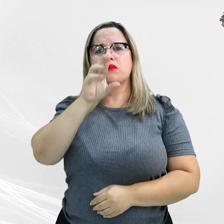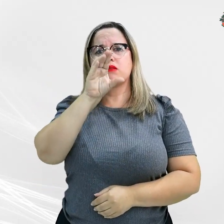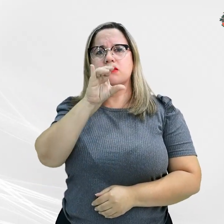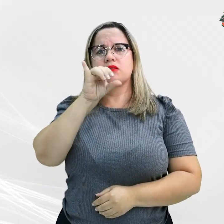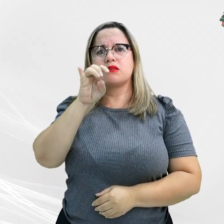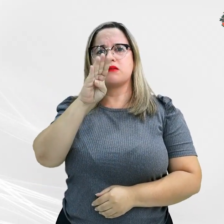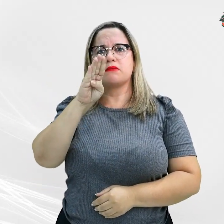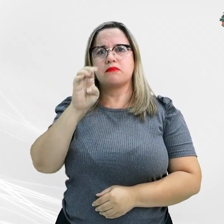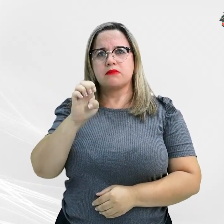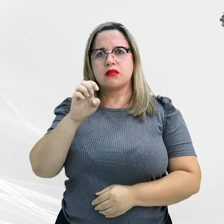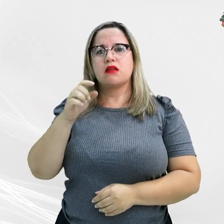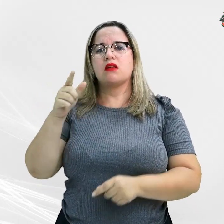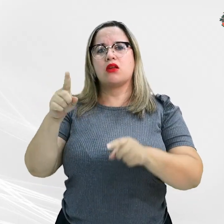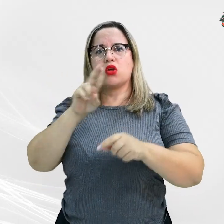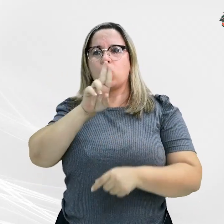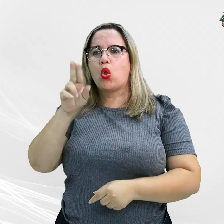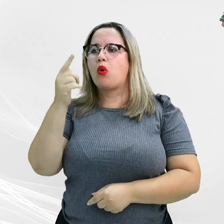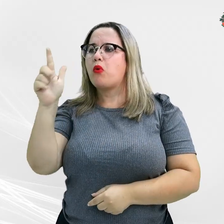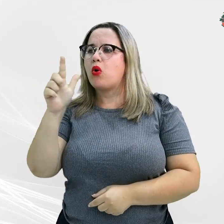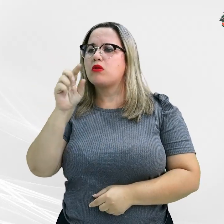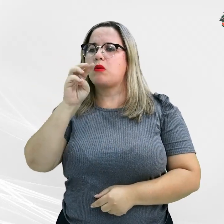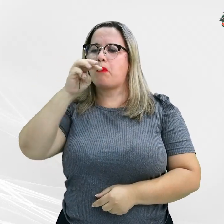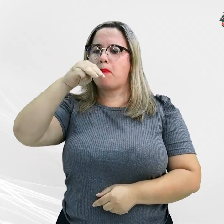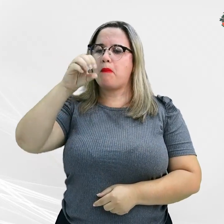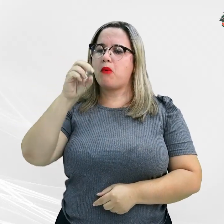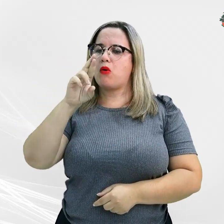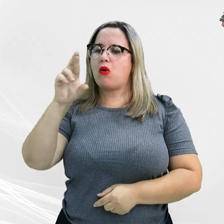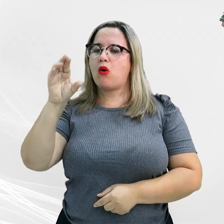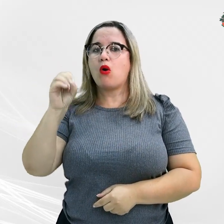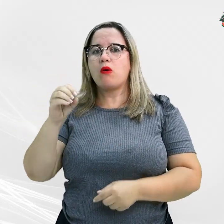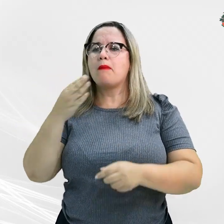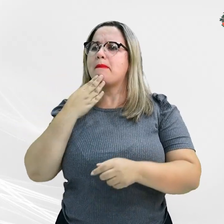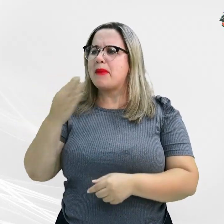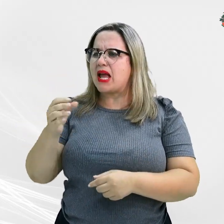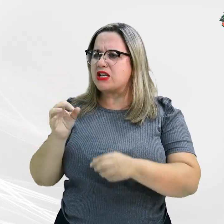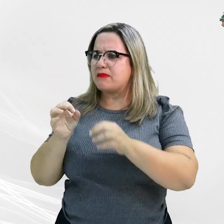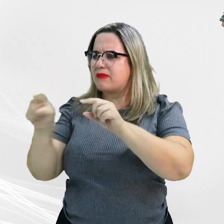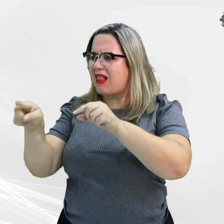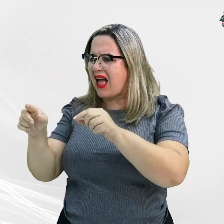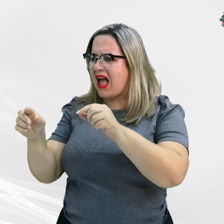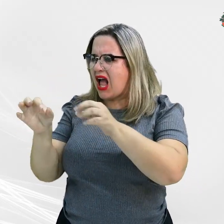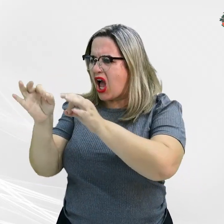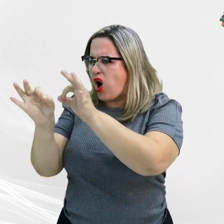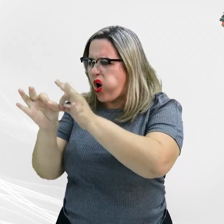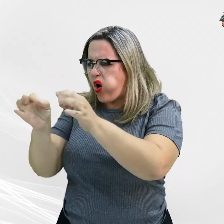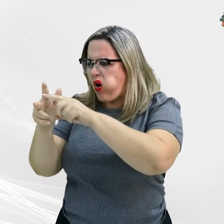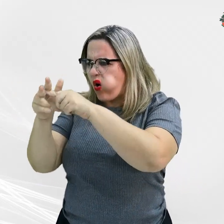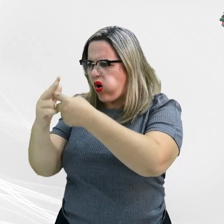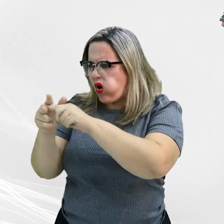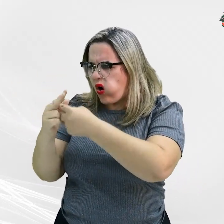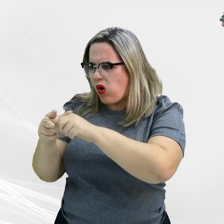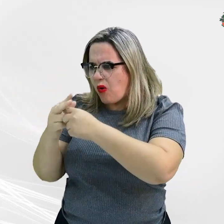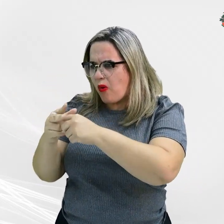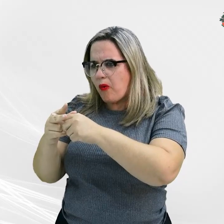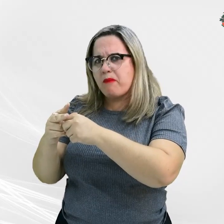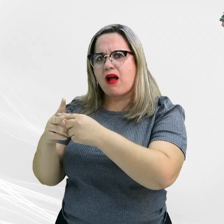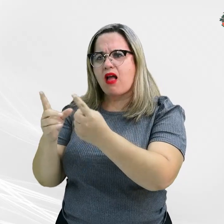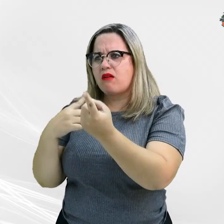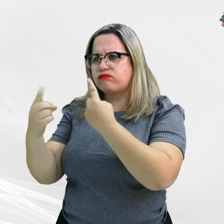Concessionária, requerendo a regularização de um trevo na rodovia MT-130. Conforme a ACP, o trevo de acesso à